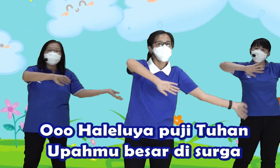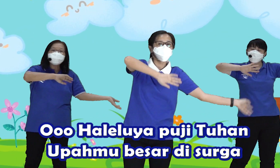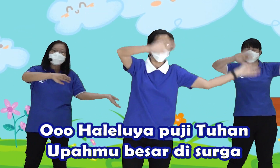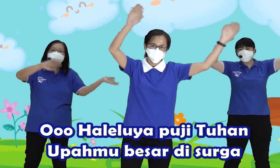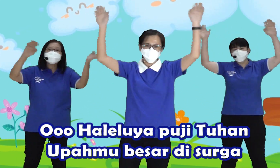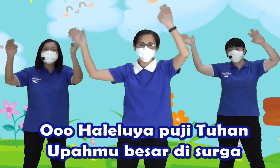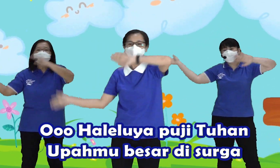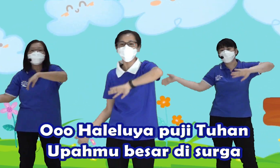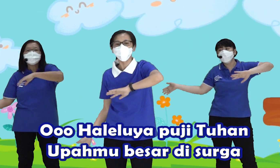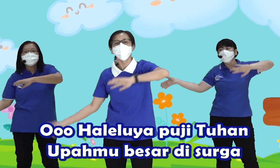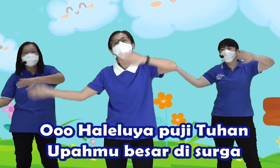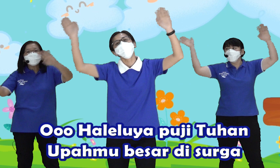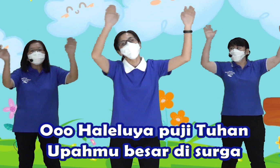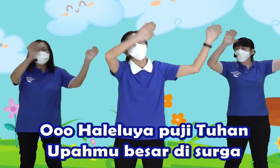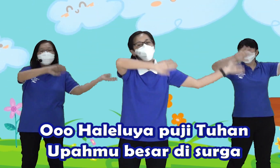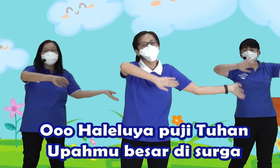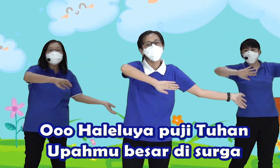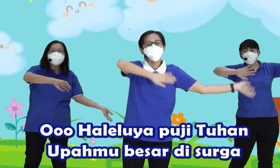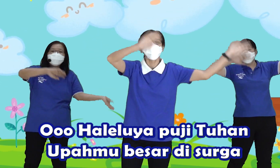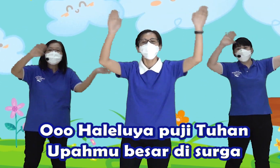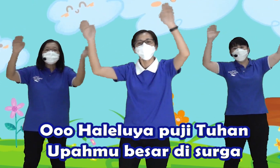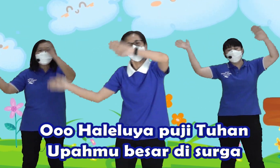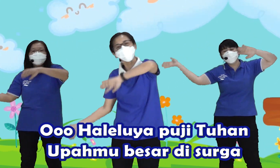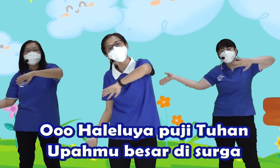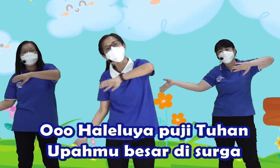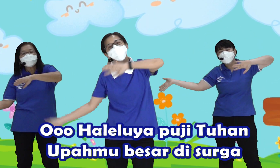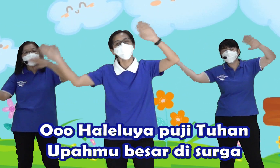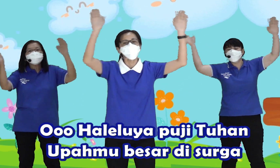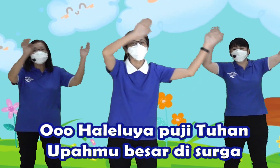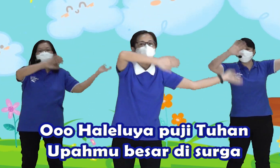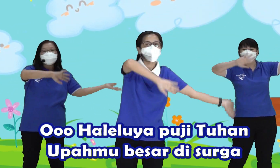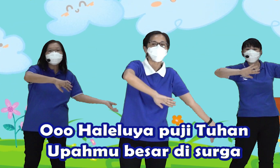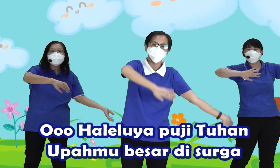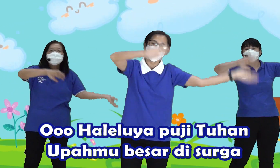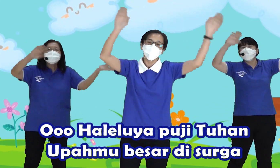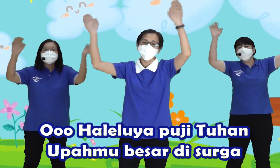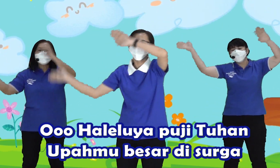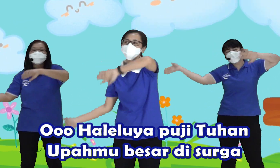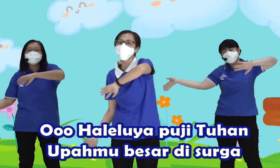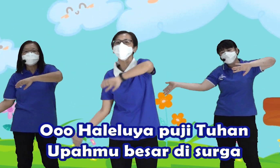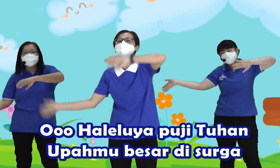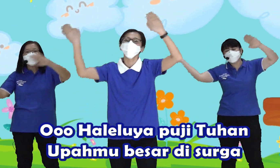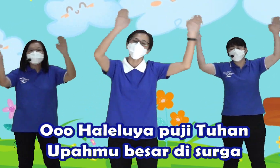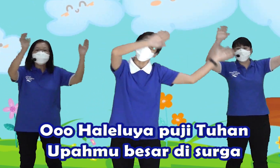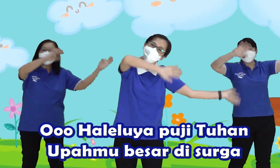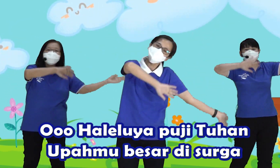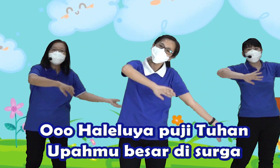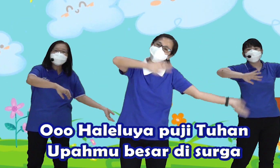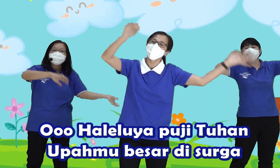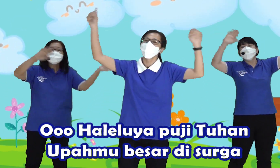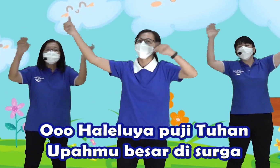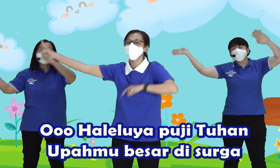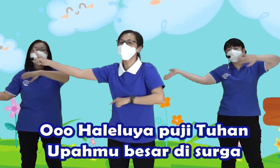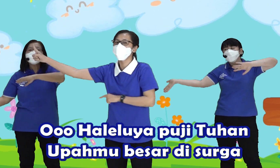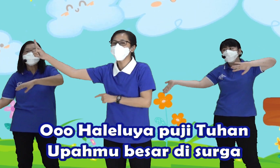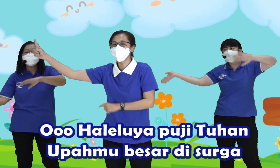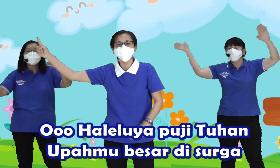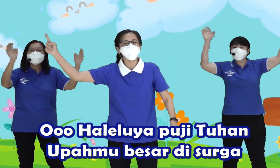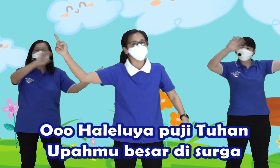besar di surga Oh, haleluya Puji Tuhan